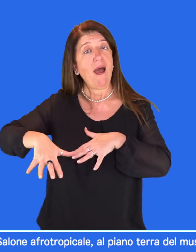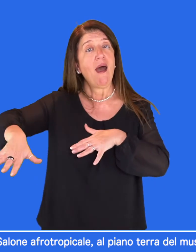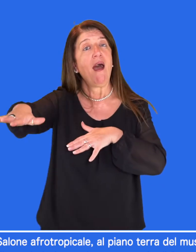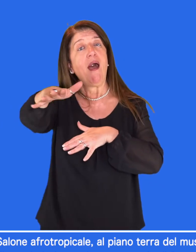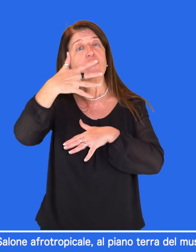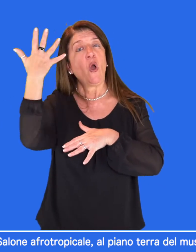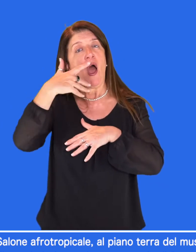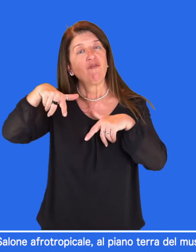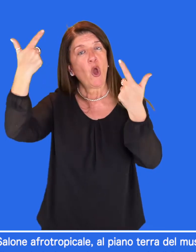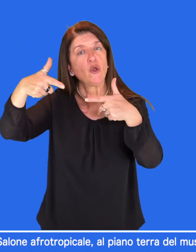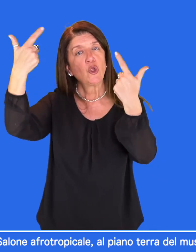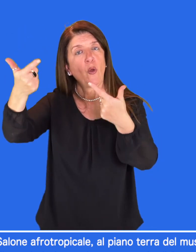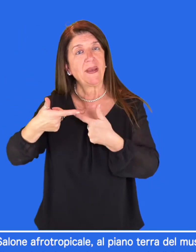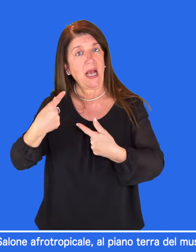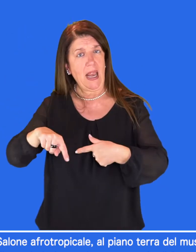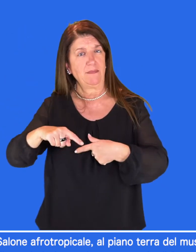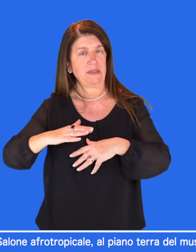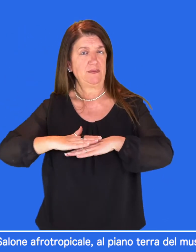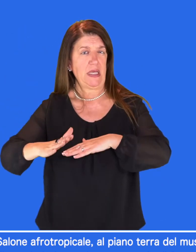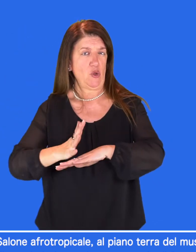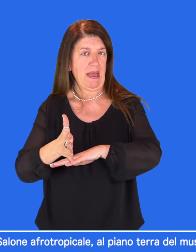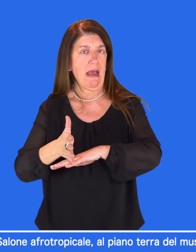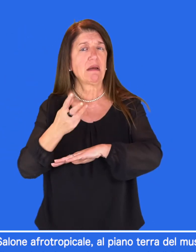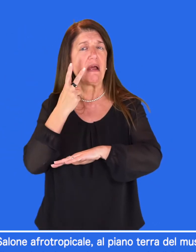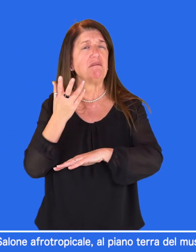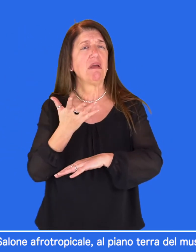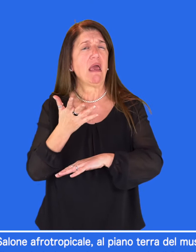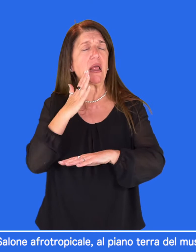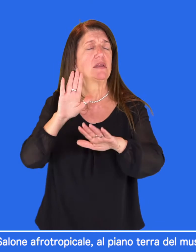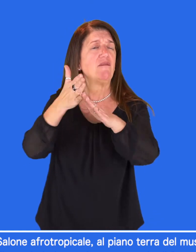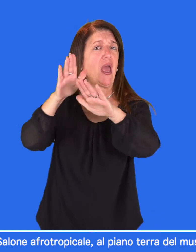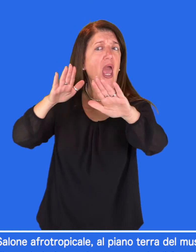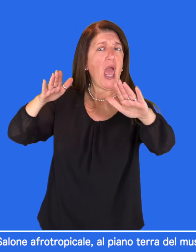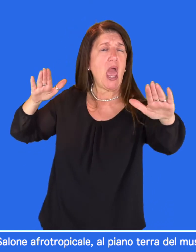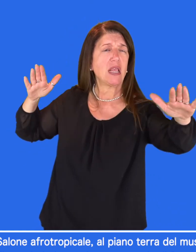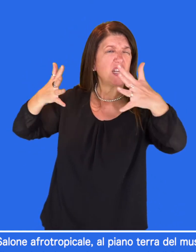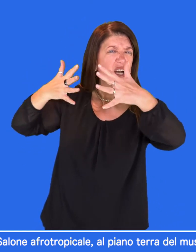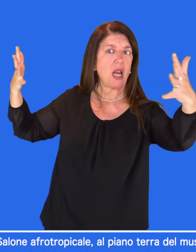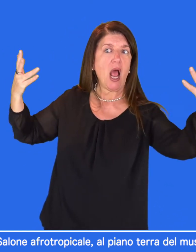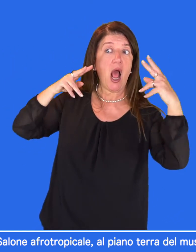museo, si incontra una grande vetrina nella quale è ricostruito un esempio di foresta equatoriale,